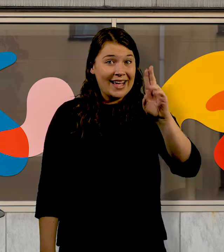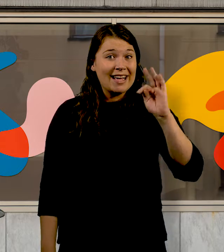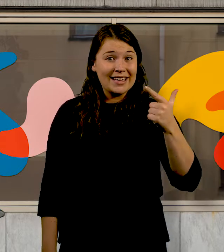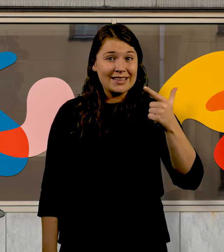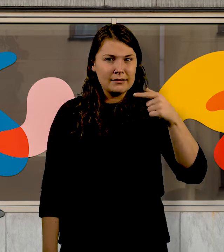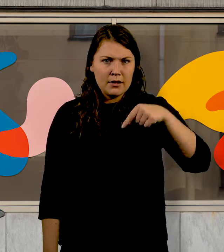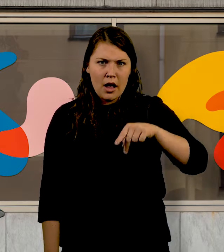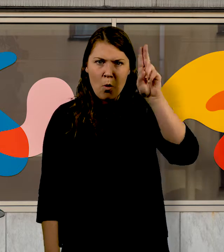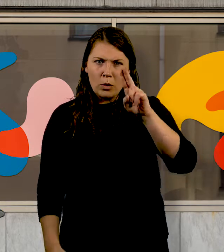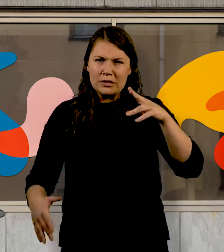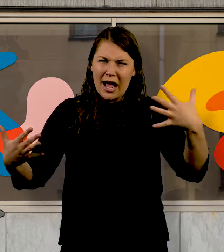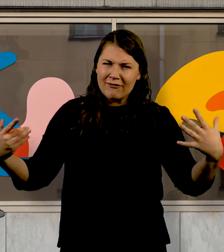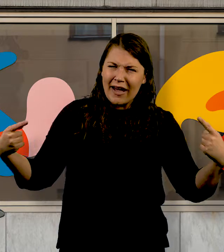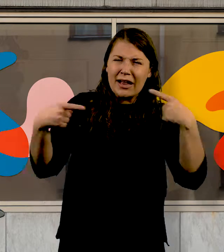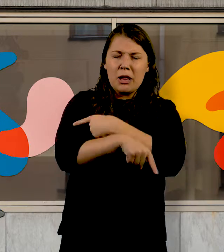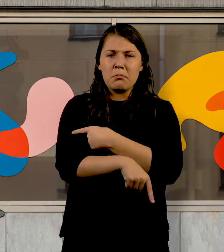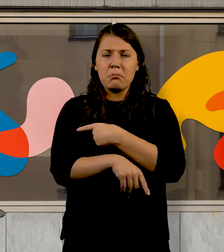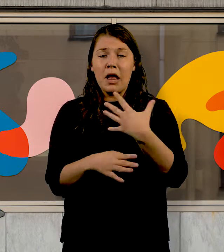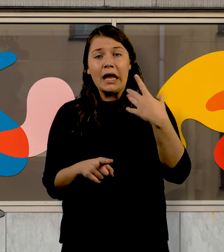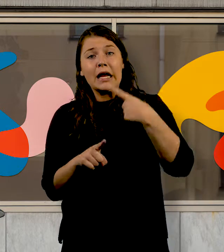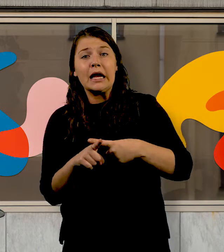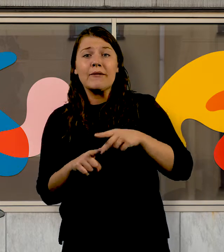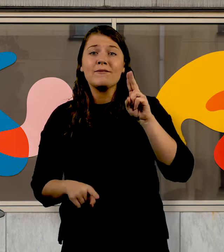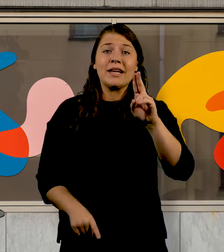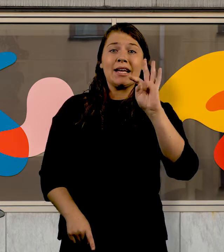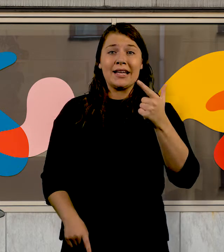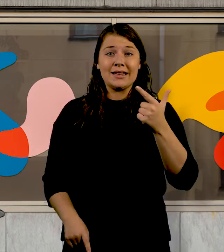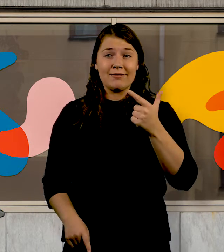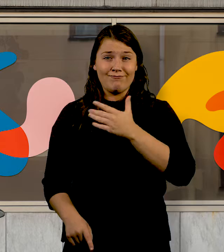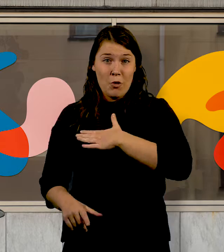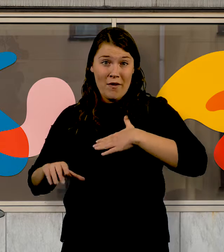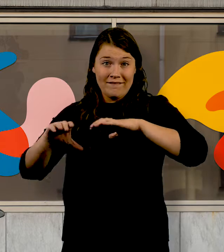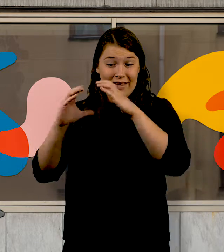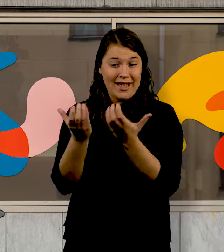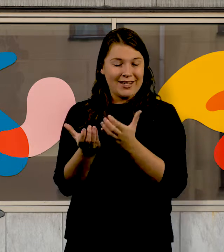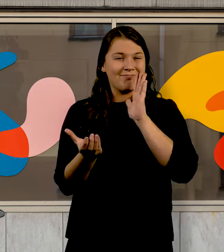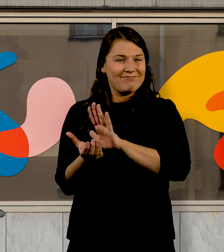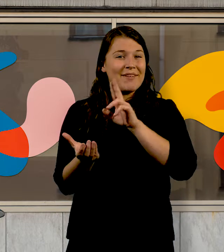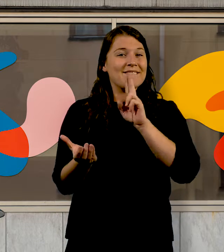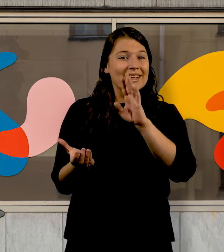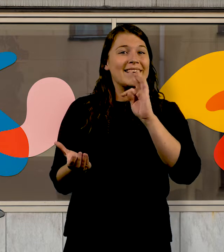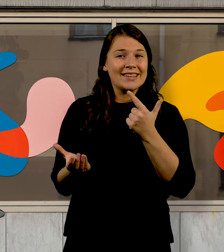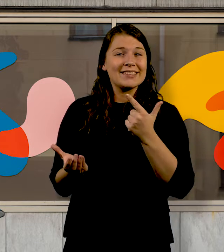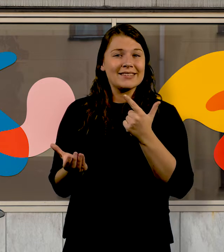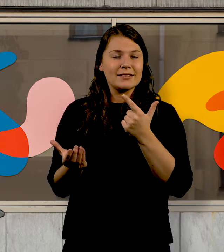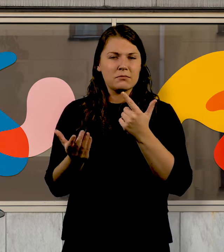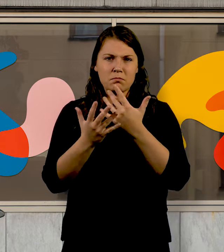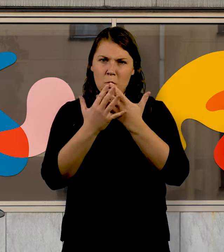är den basala verkligheten, de byggstenar vår värld sammanfogas av. De har inte mindre verklighet än ett